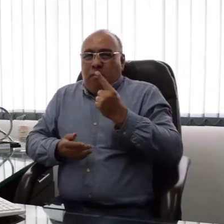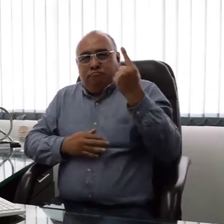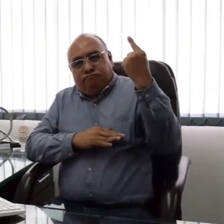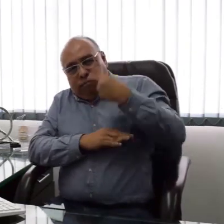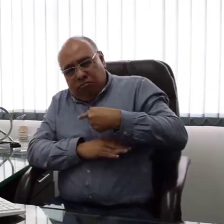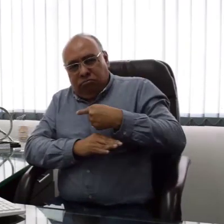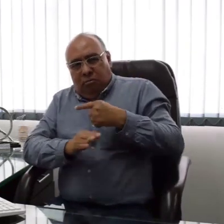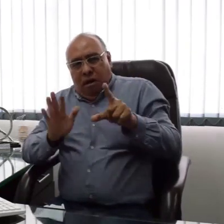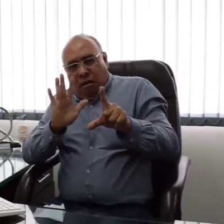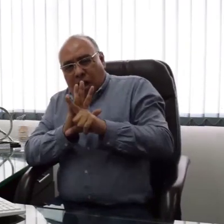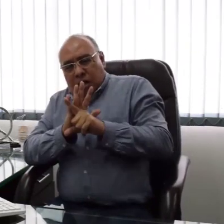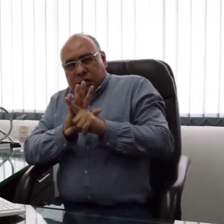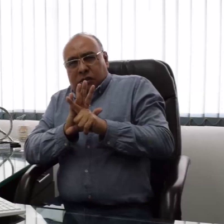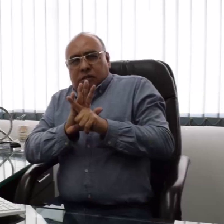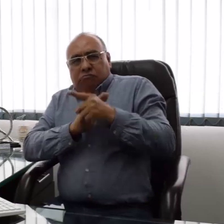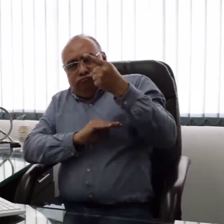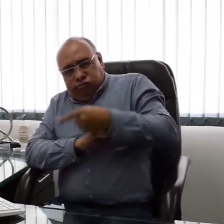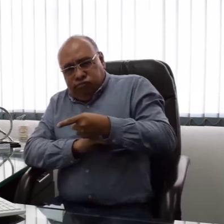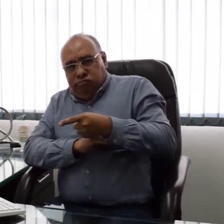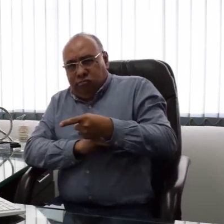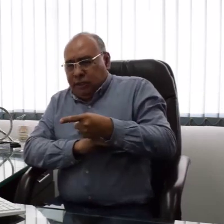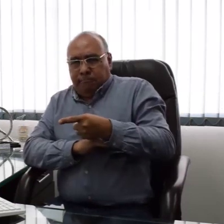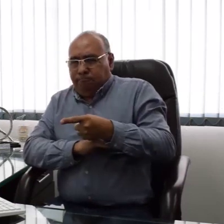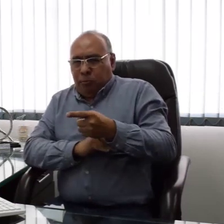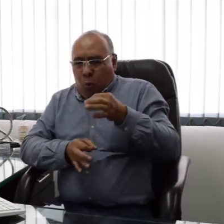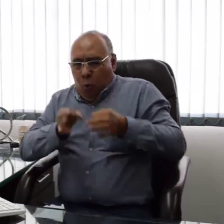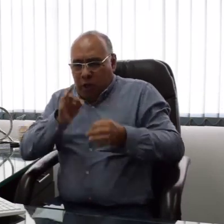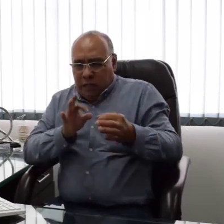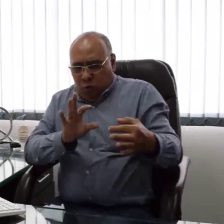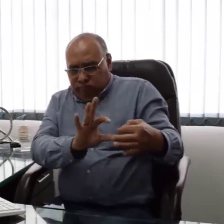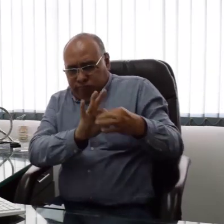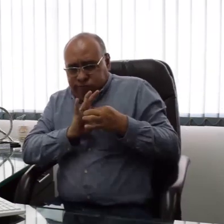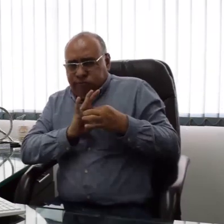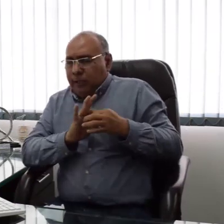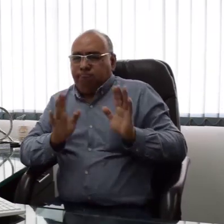Intérpretes, estas entidades no son jurídicas ni legalmente vinculantes.